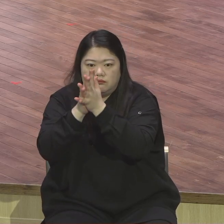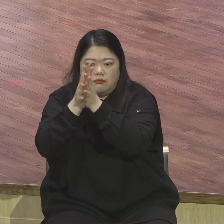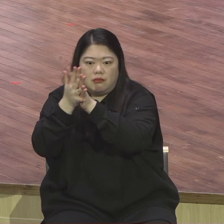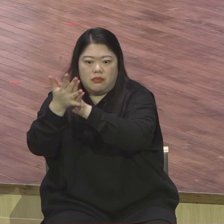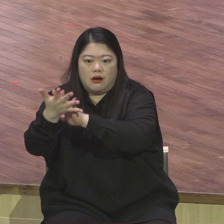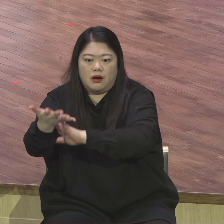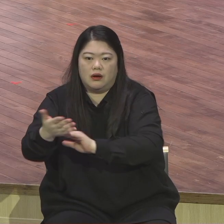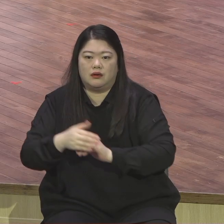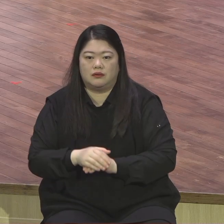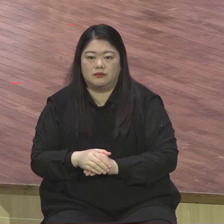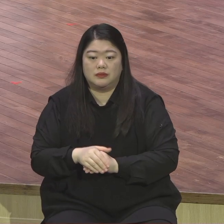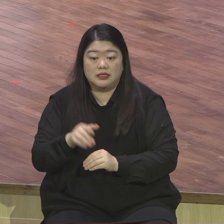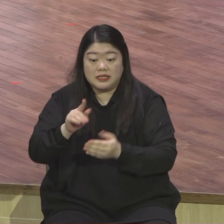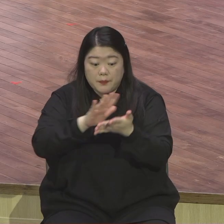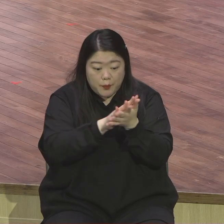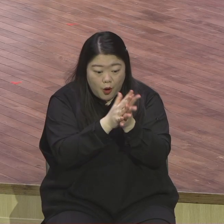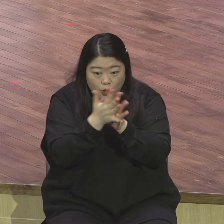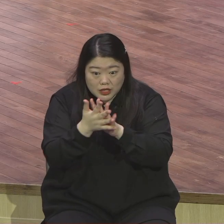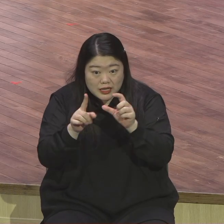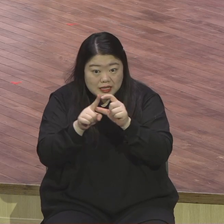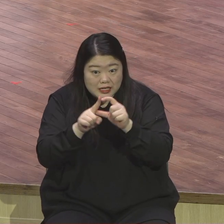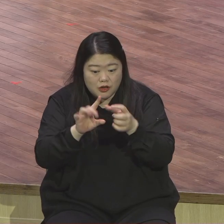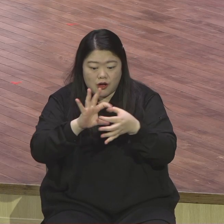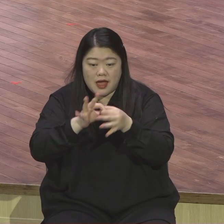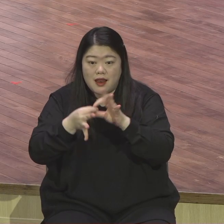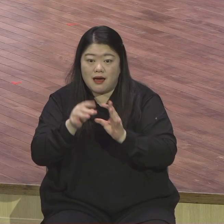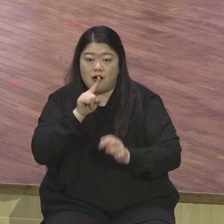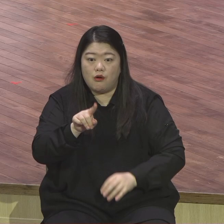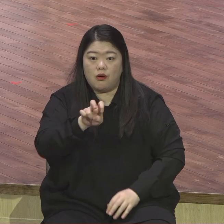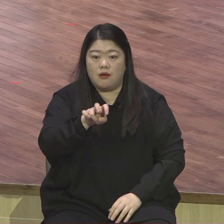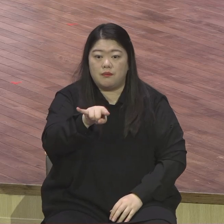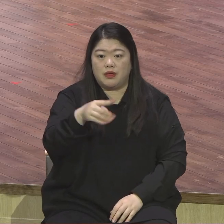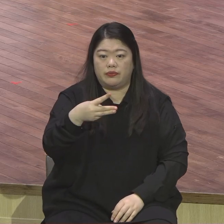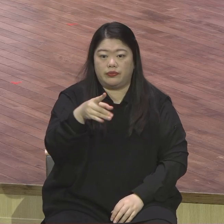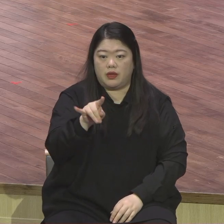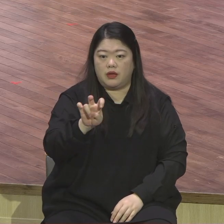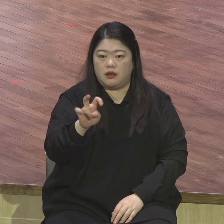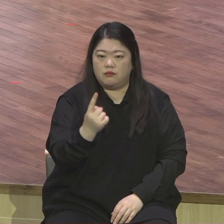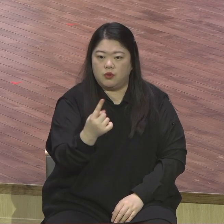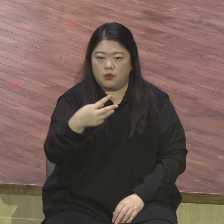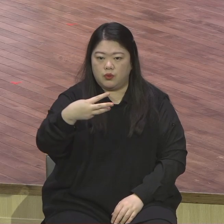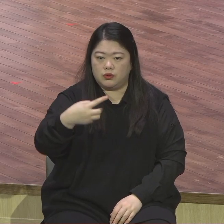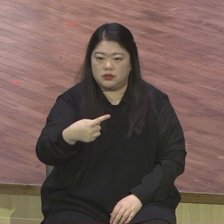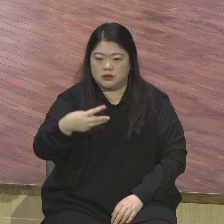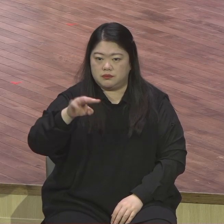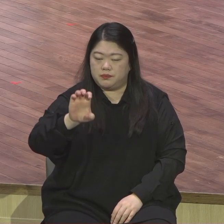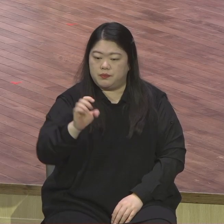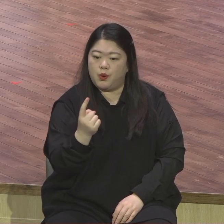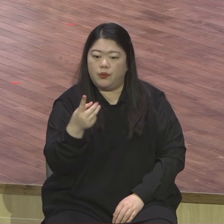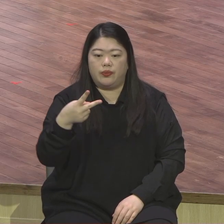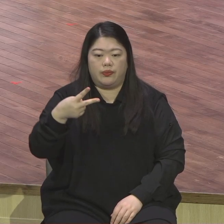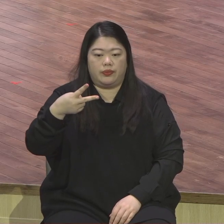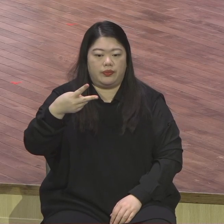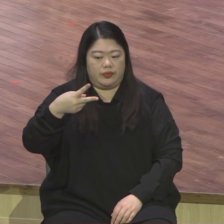모르테스라는 헬란 말인데 이 말은 단순히 외형적인 모습의 변형뿐만 아니라